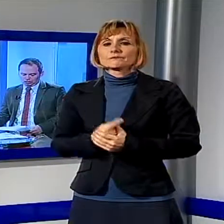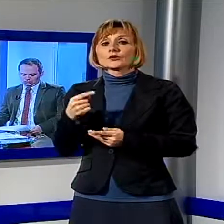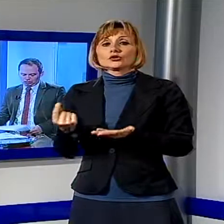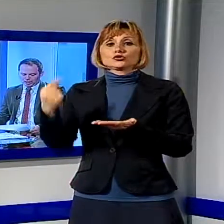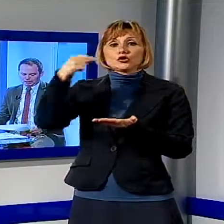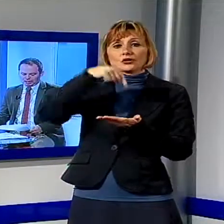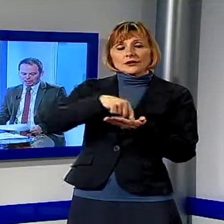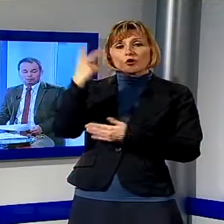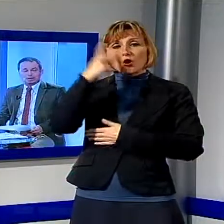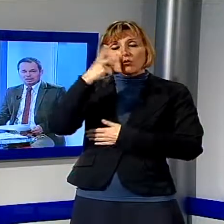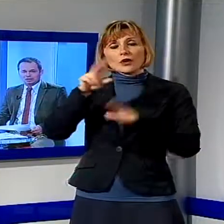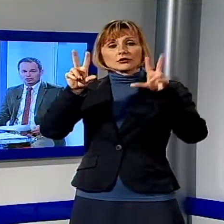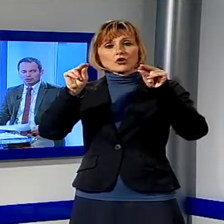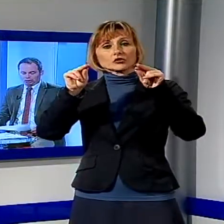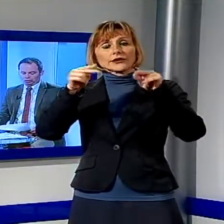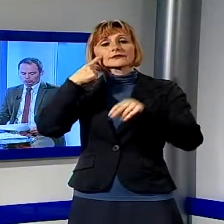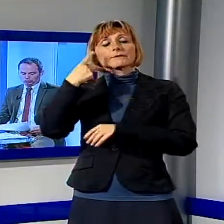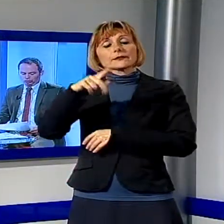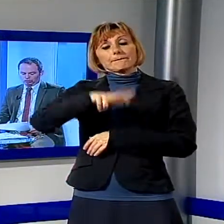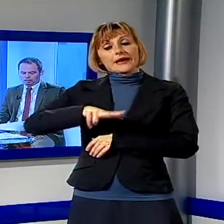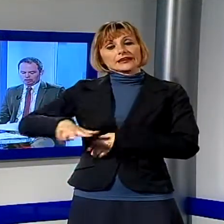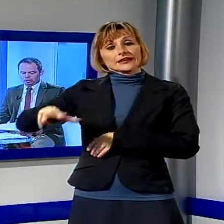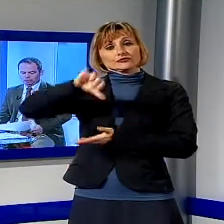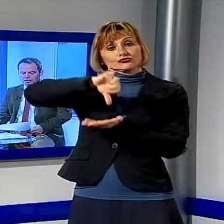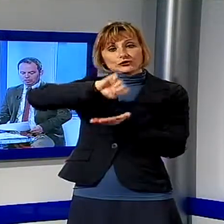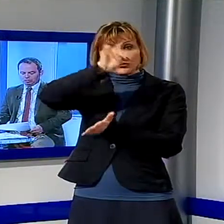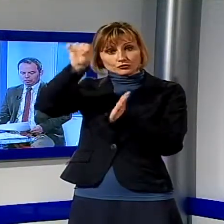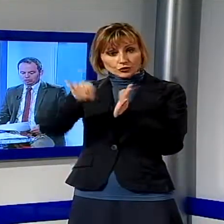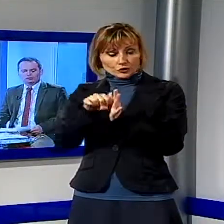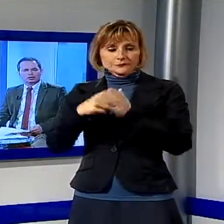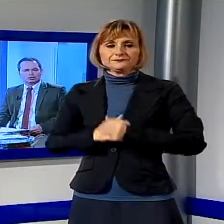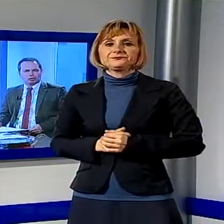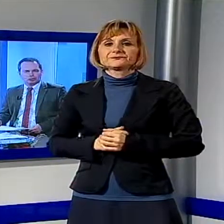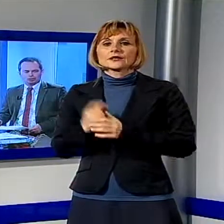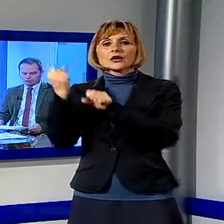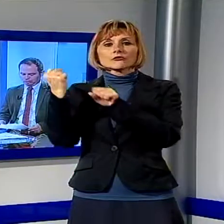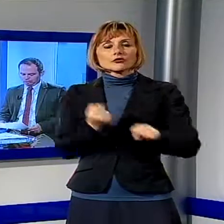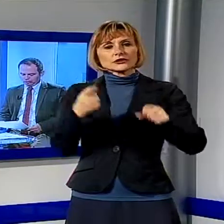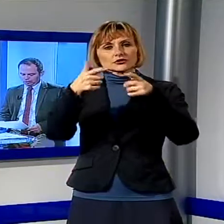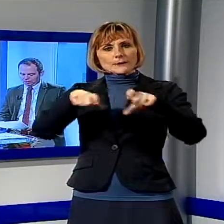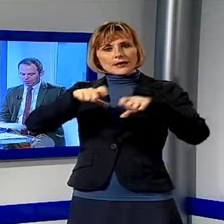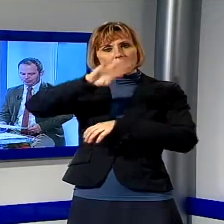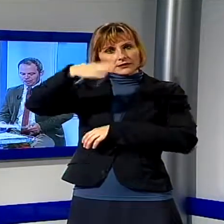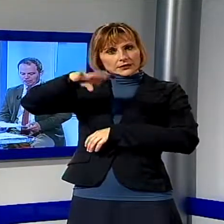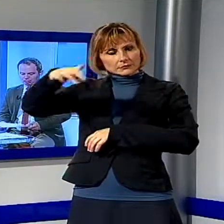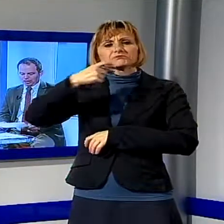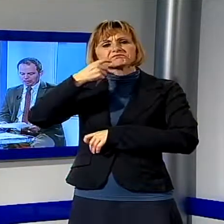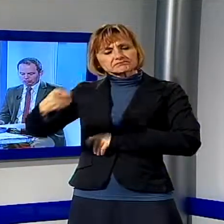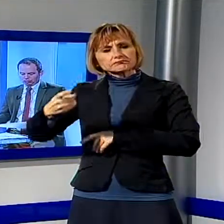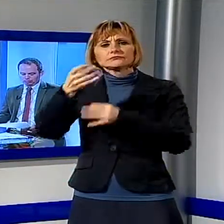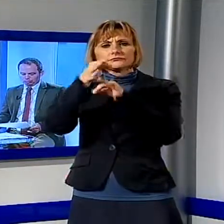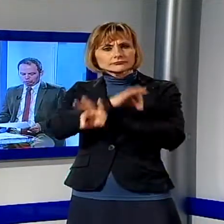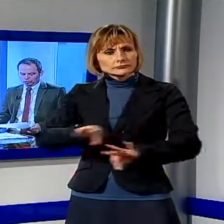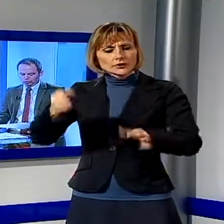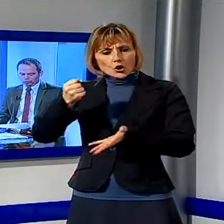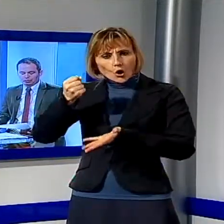notizia che riguarda i parcheggi in centro storico. La Fondazione Banca del Monte ha fornito la propria disponibilità a derugare